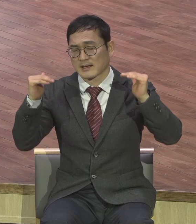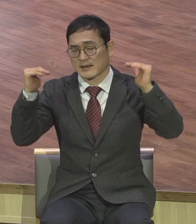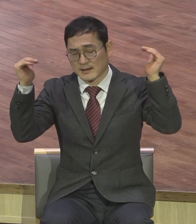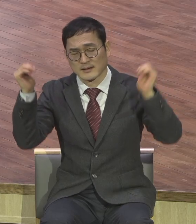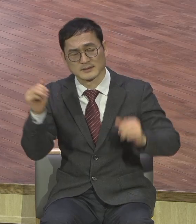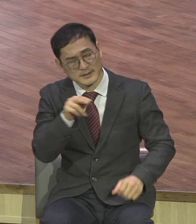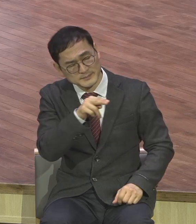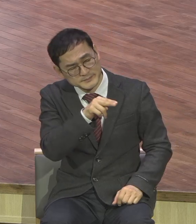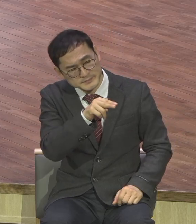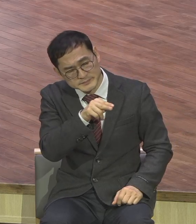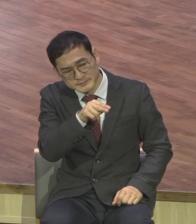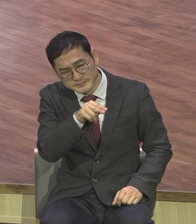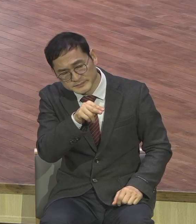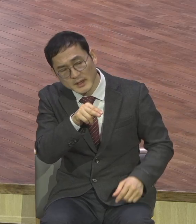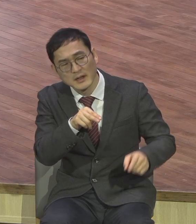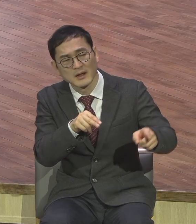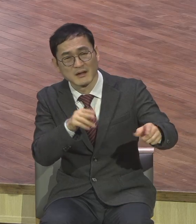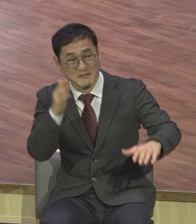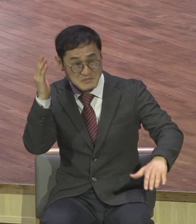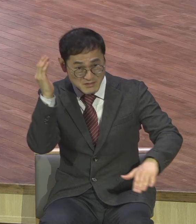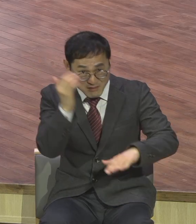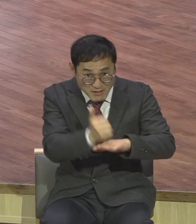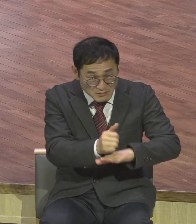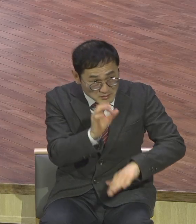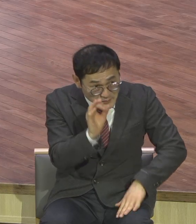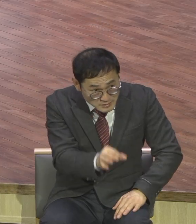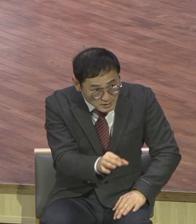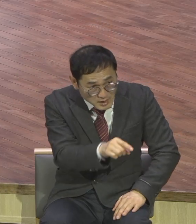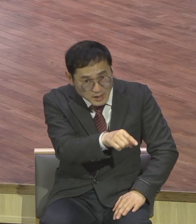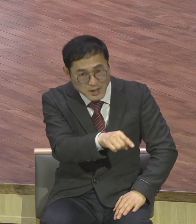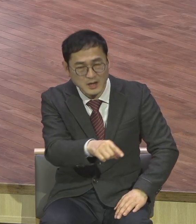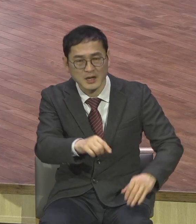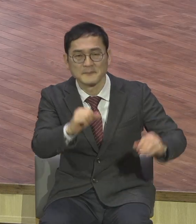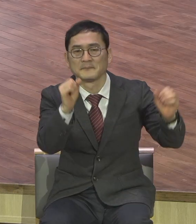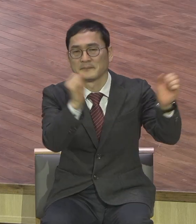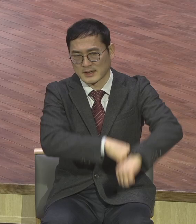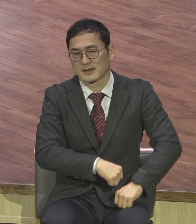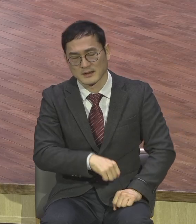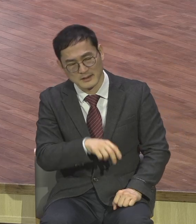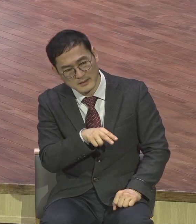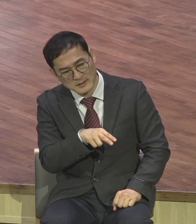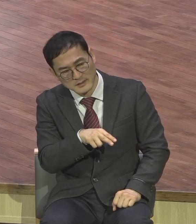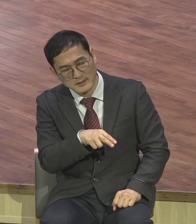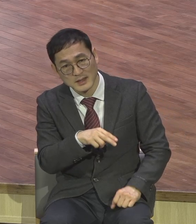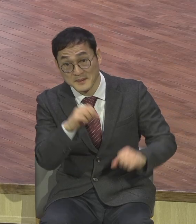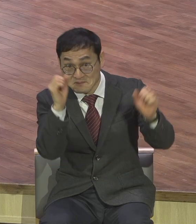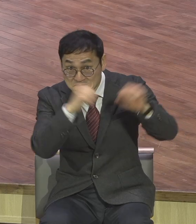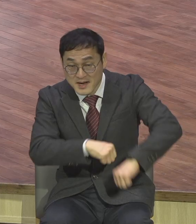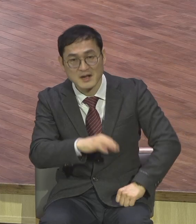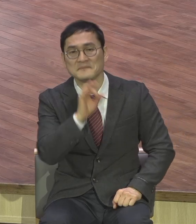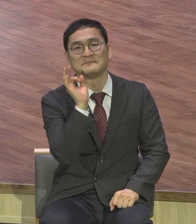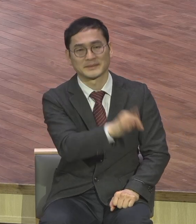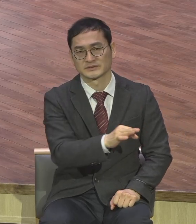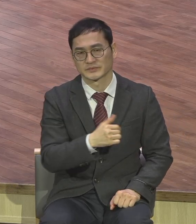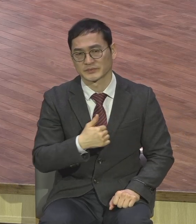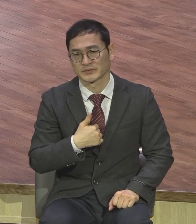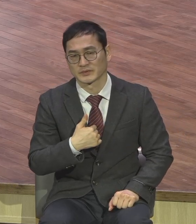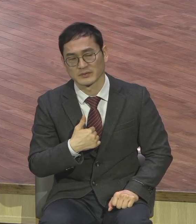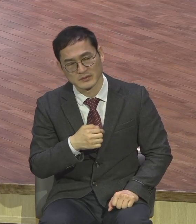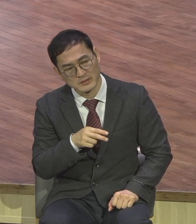자랐다 무서워 아 성령해방제 결국은 저렇게 되는 거구나 결국은 무슨 말입니까 교회에 대해서